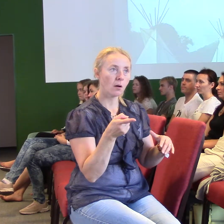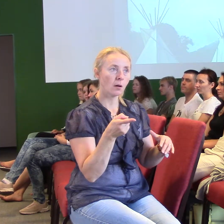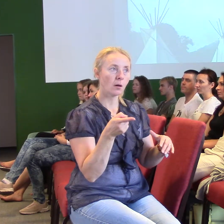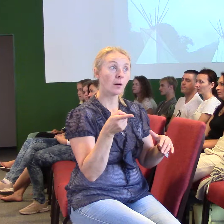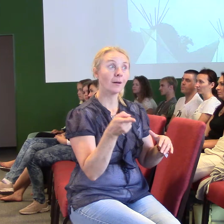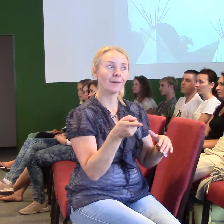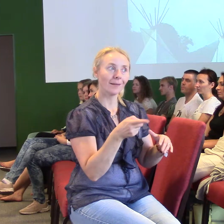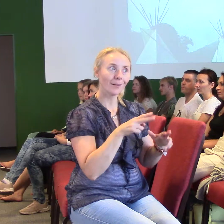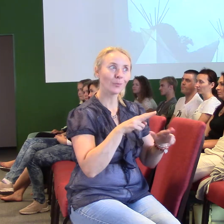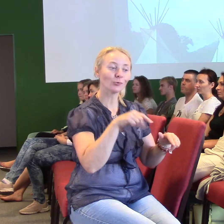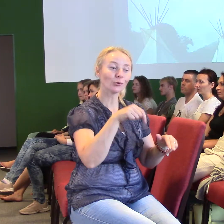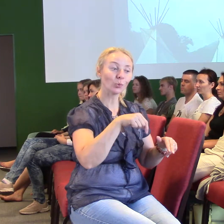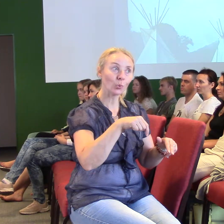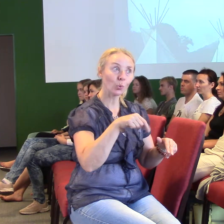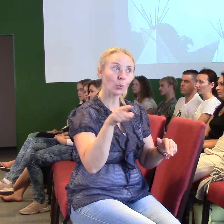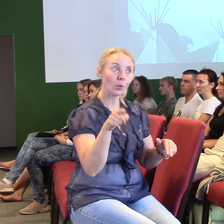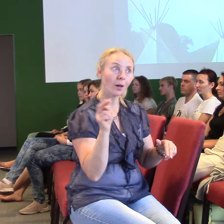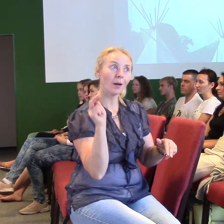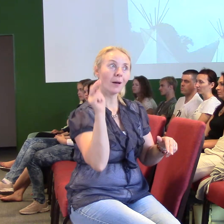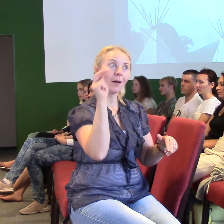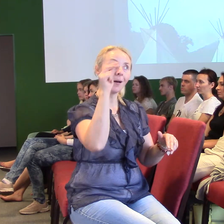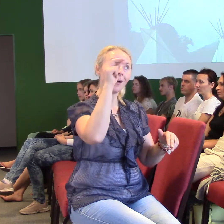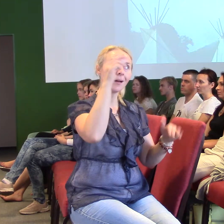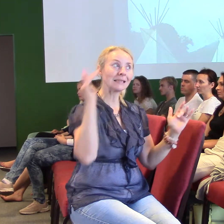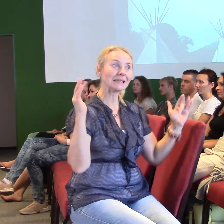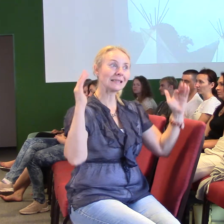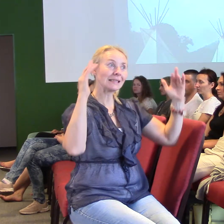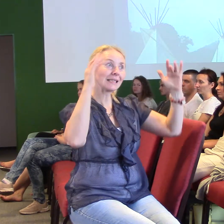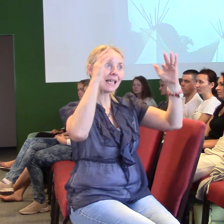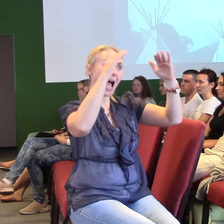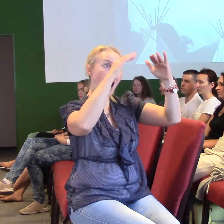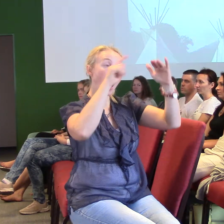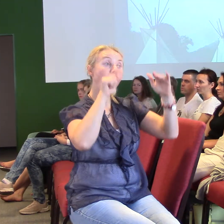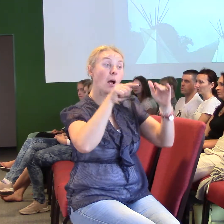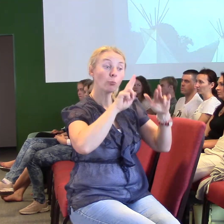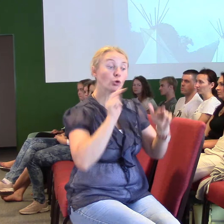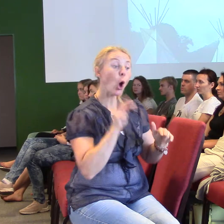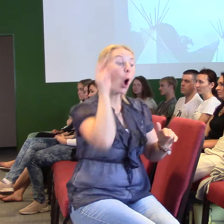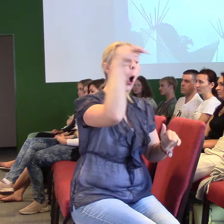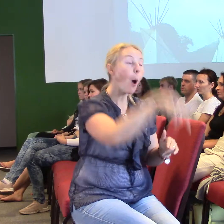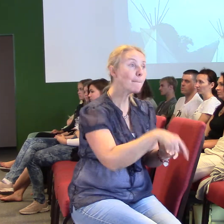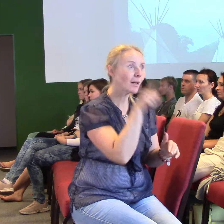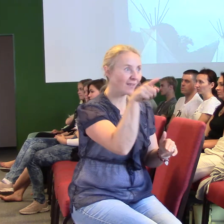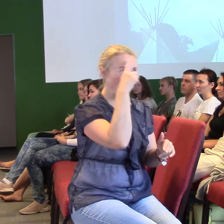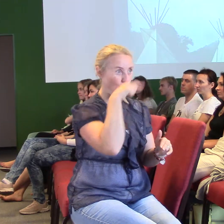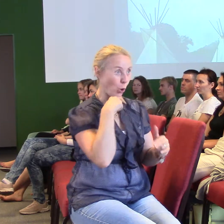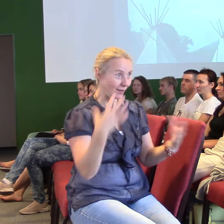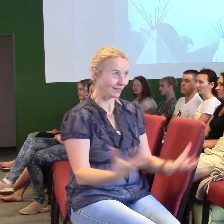tady můžeš vlézt na to vysoké místo a můžeš tam přece skočit dolů. Vždyť Bůh říká, že tě ochraňuje.